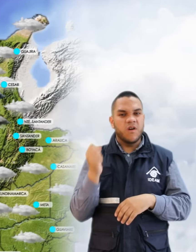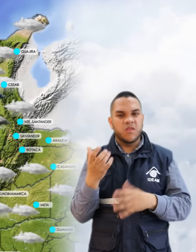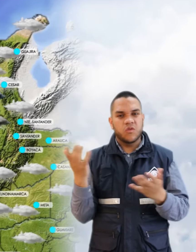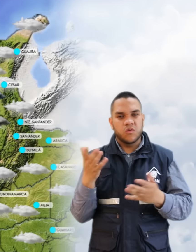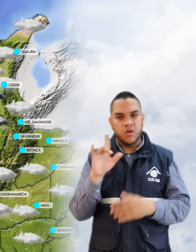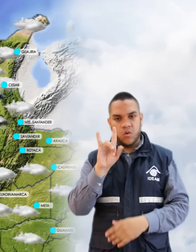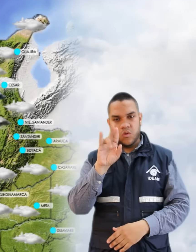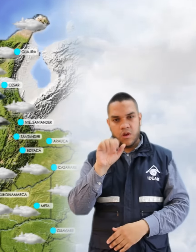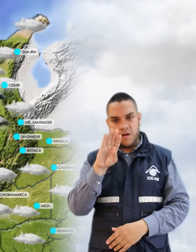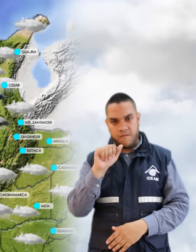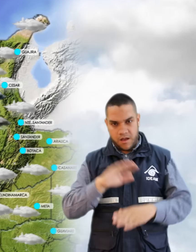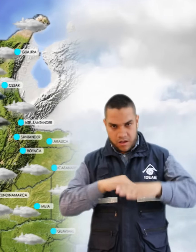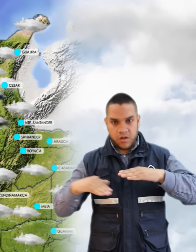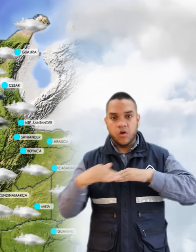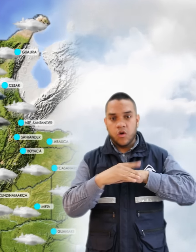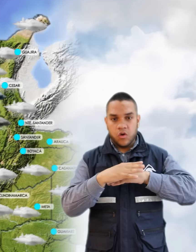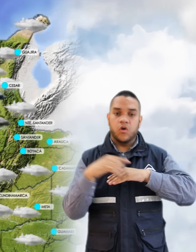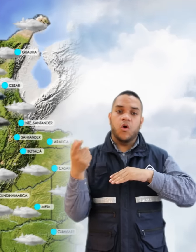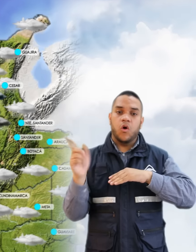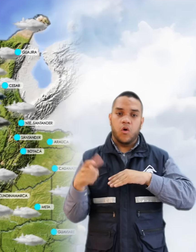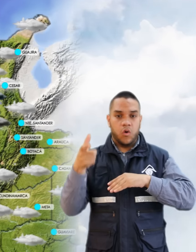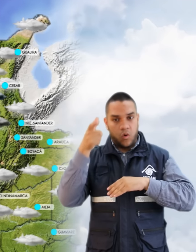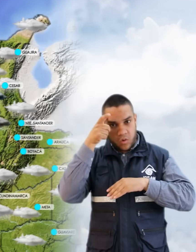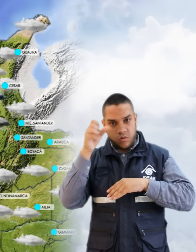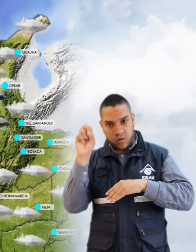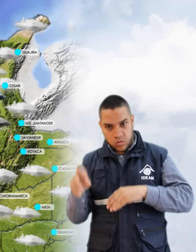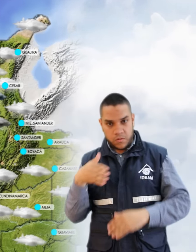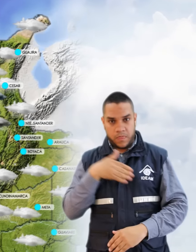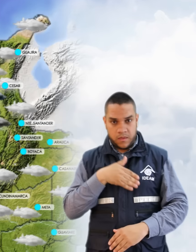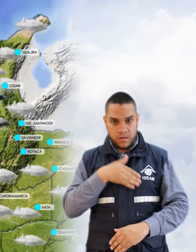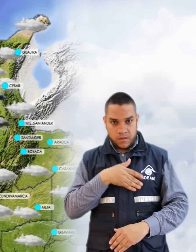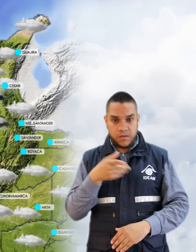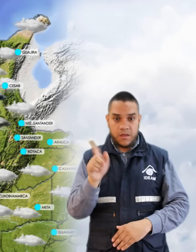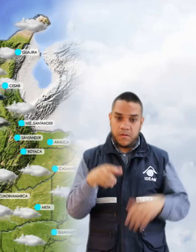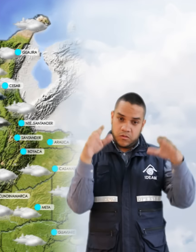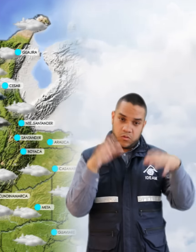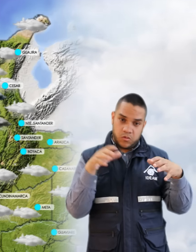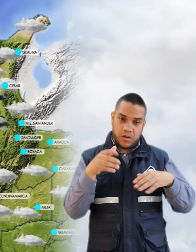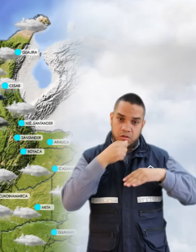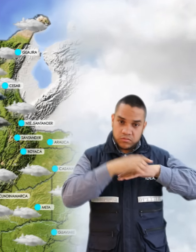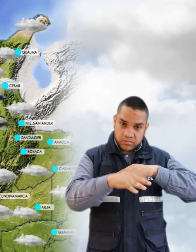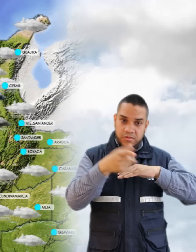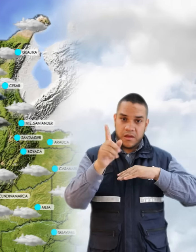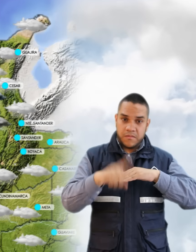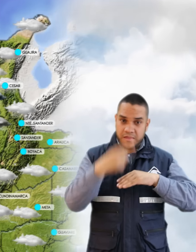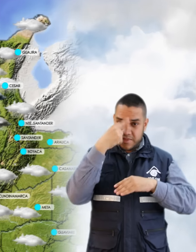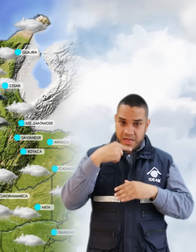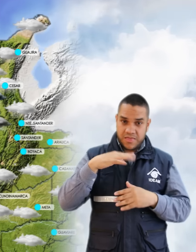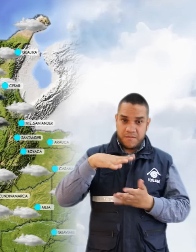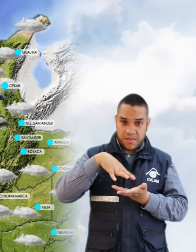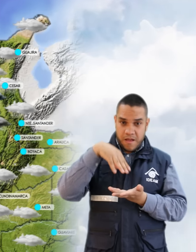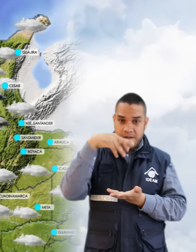Brava, sur de Córdoba y de Bolívar. Serán lluvias moderadas en el centro del litoral y alrededor de la Sierra Neva Santa Marta y en la